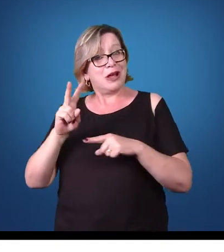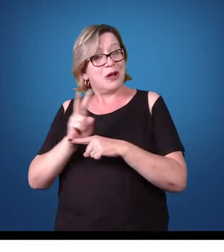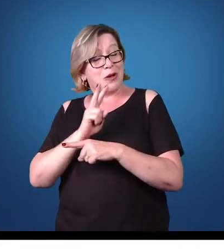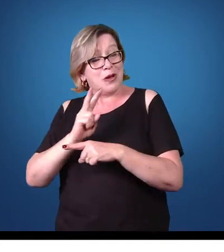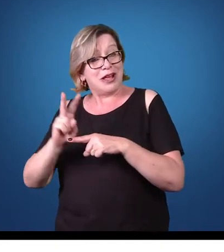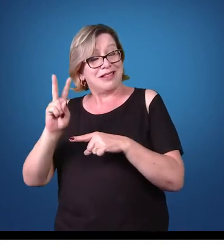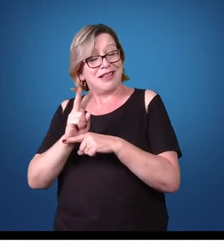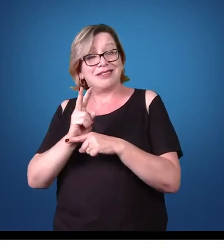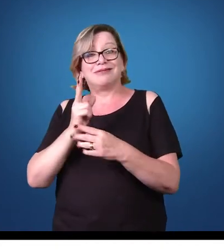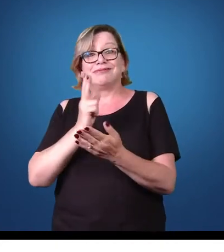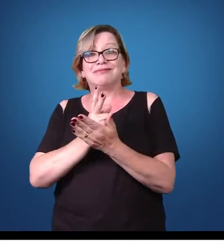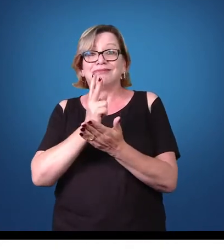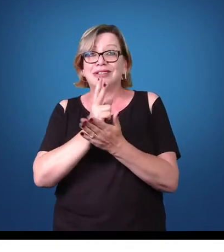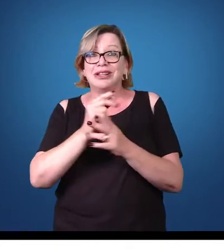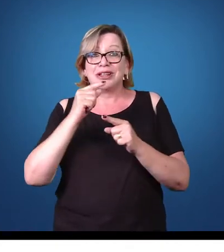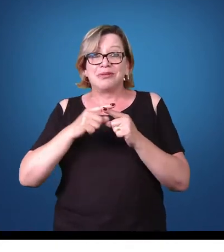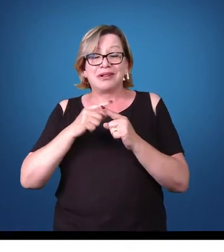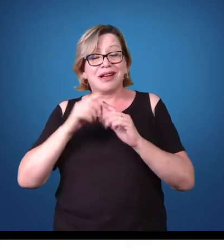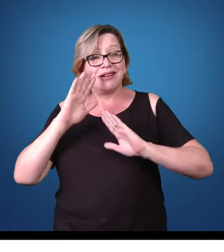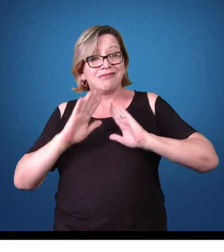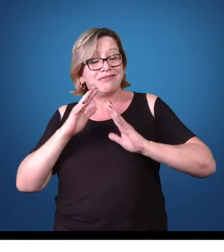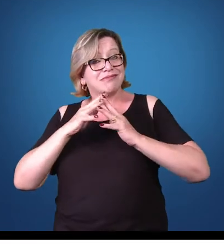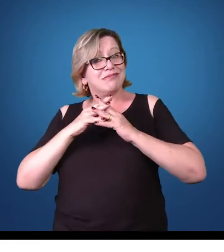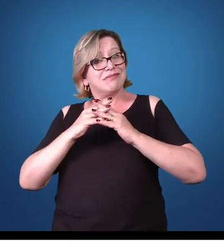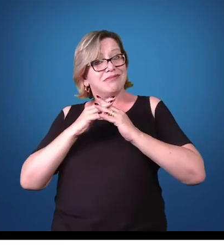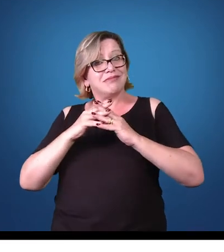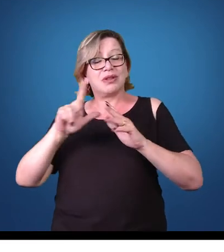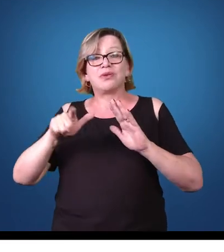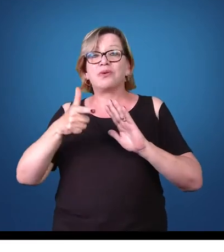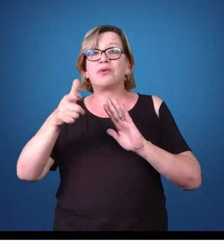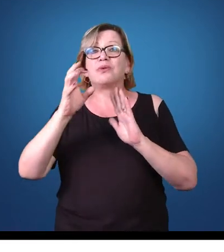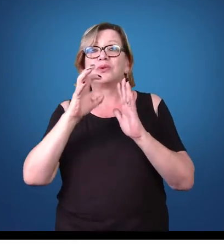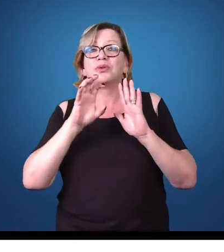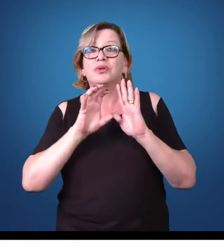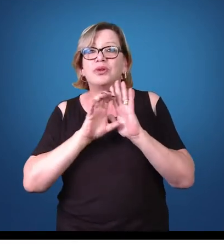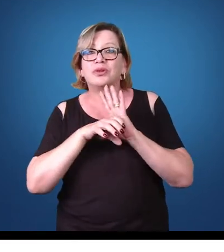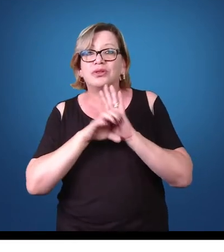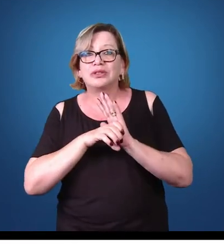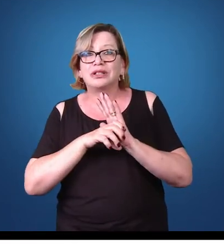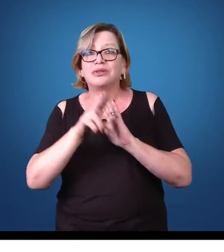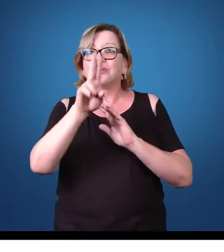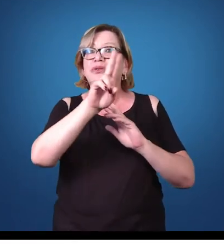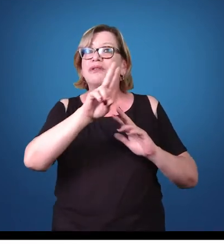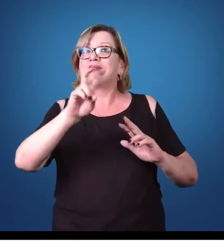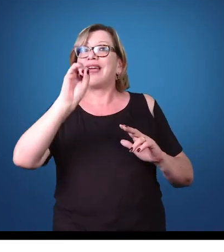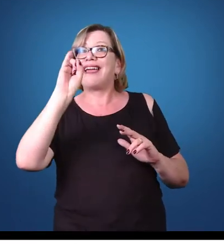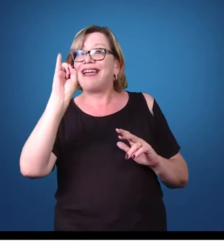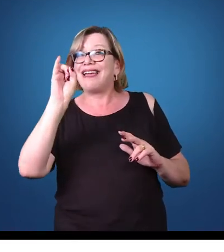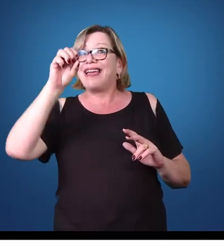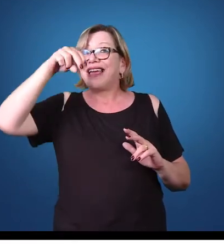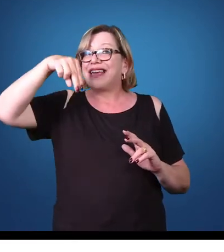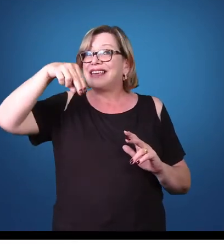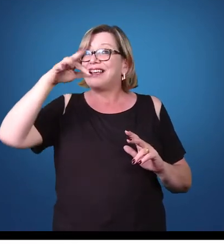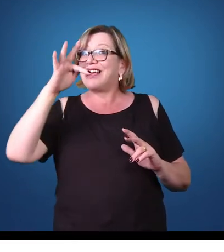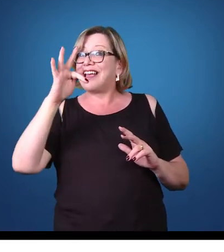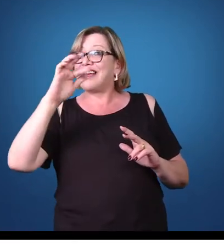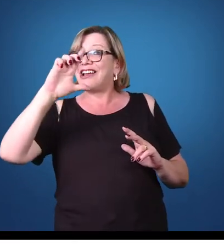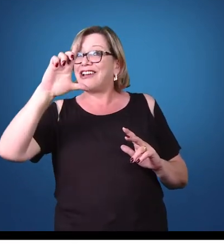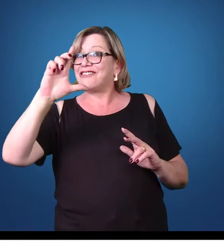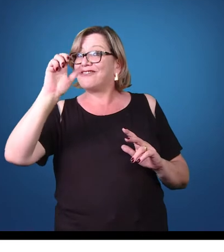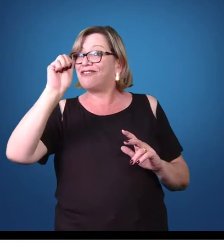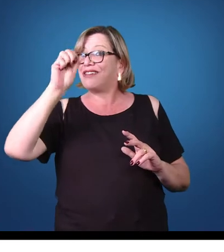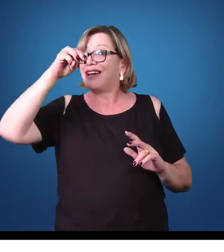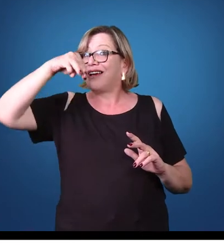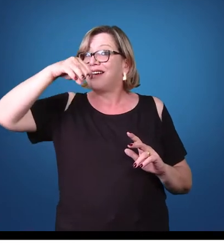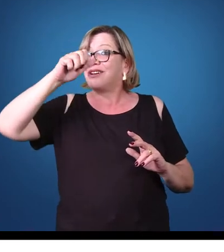porque ocorre muita confusão com outro conceito que se chama inflamação. Veja, infecção é a entrada